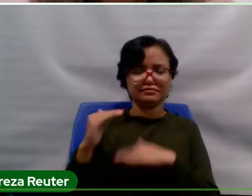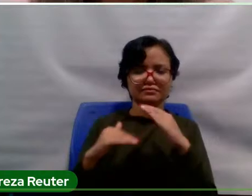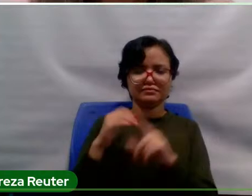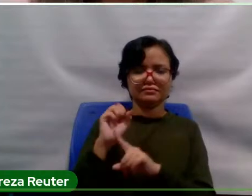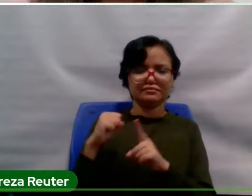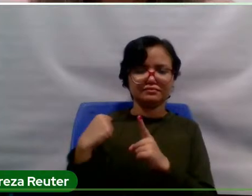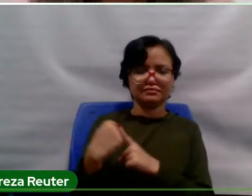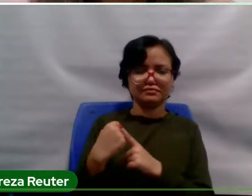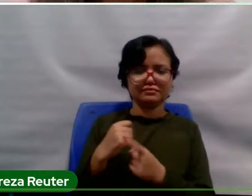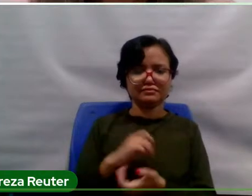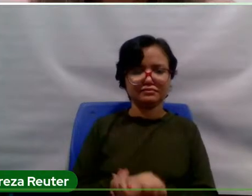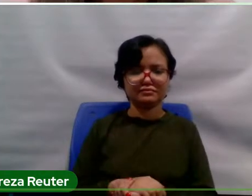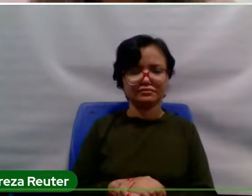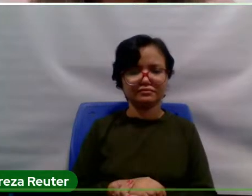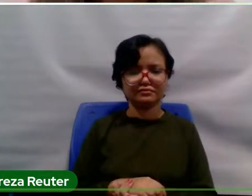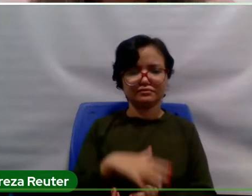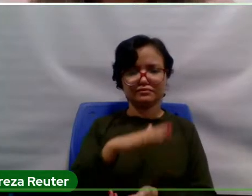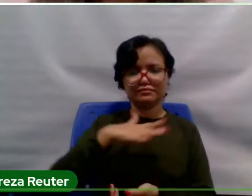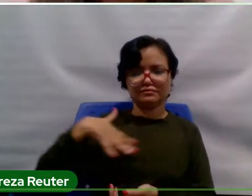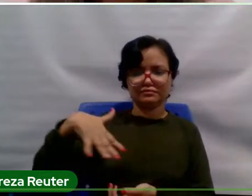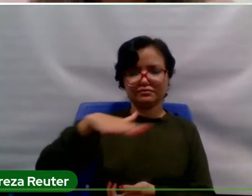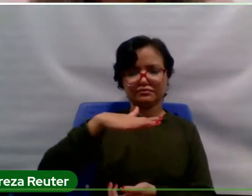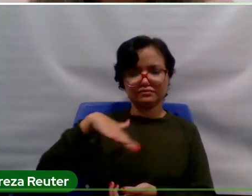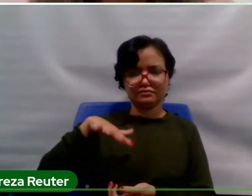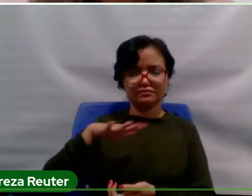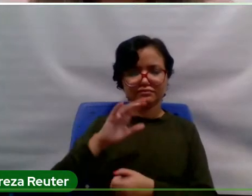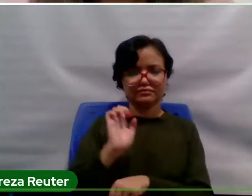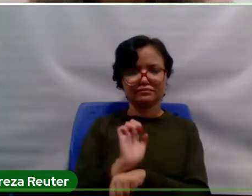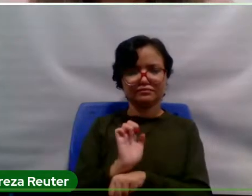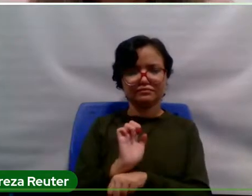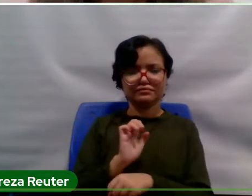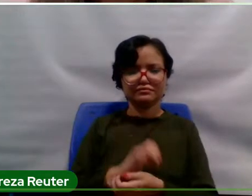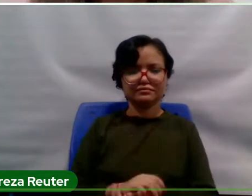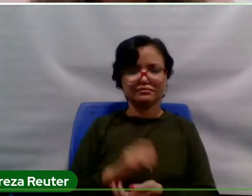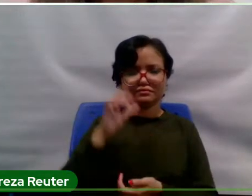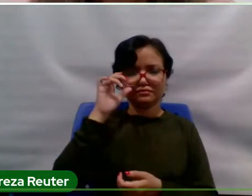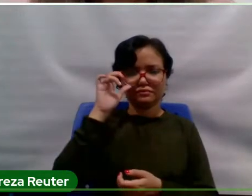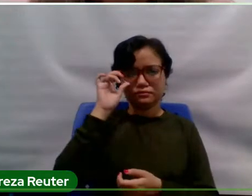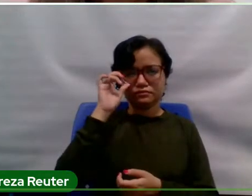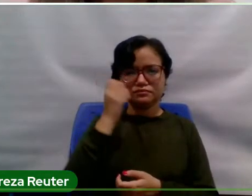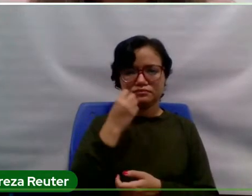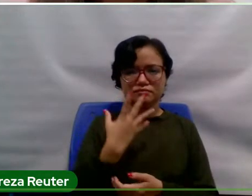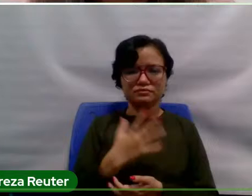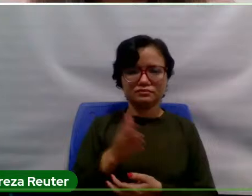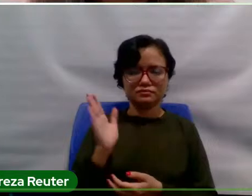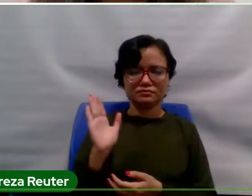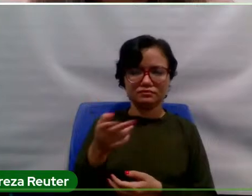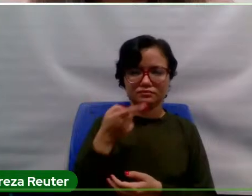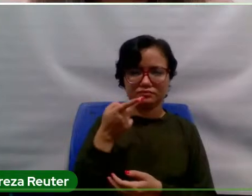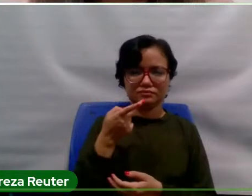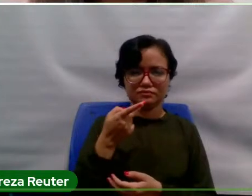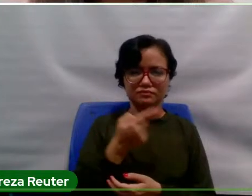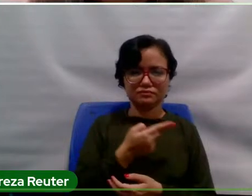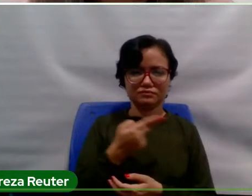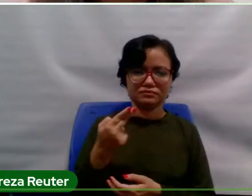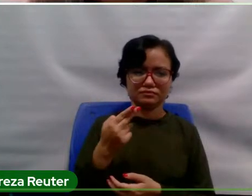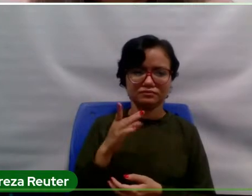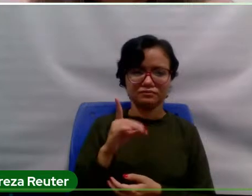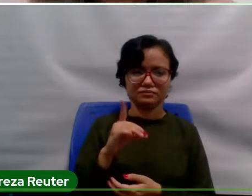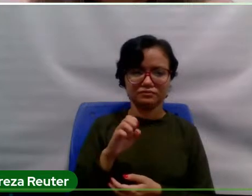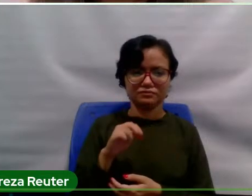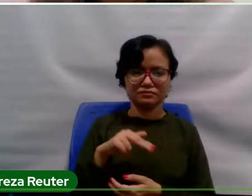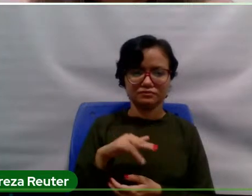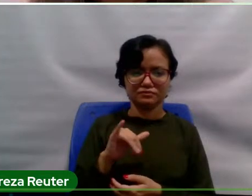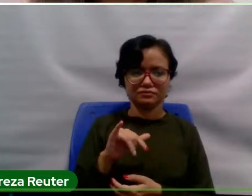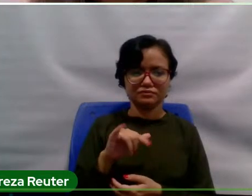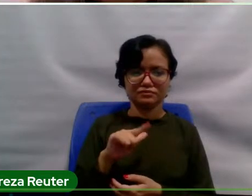da região e do Estado. Bom, como já foi dito, eu me chamo Denilson, né? Eu sou pardo.